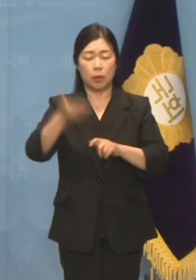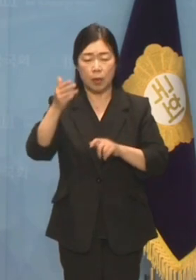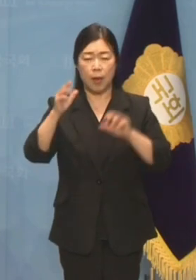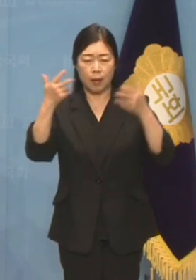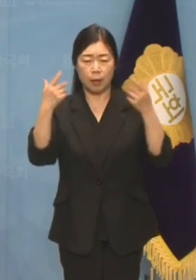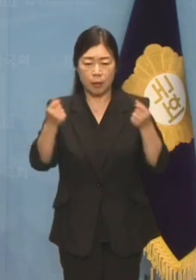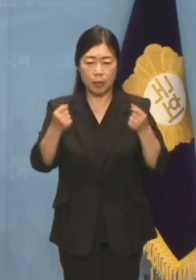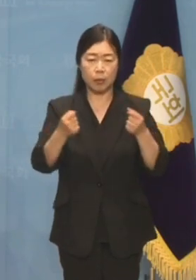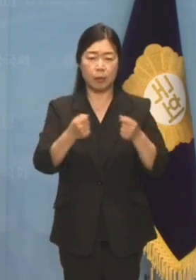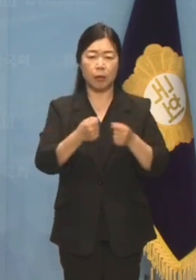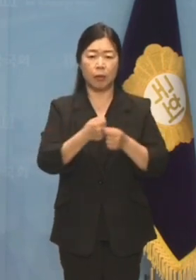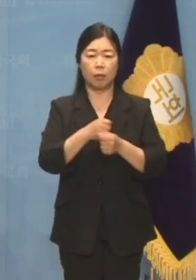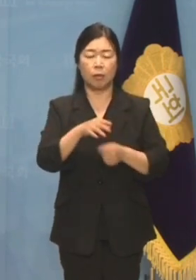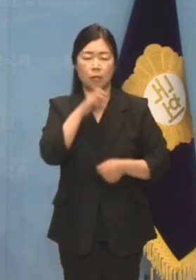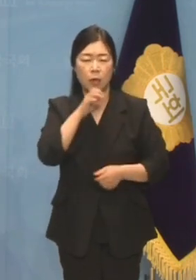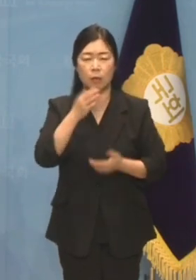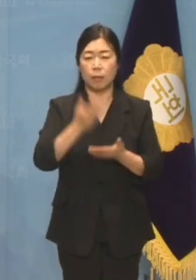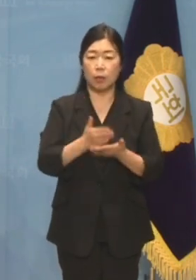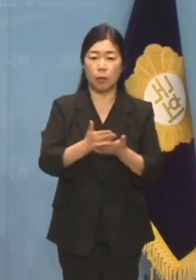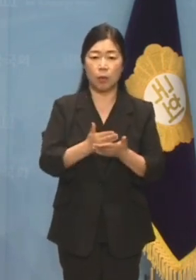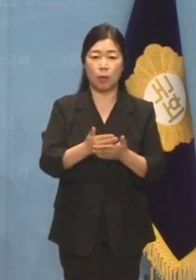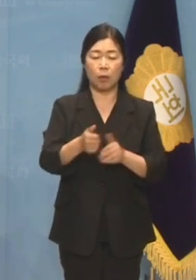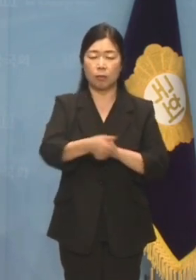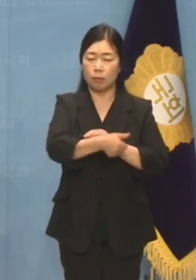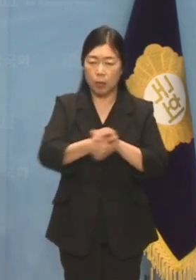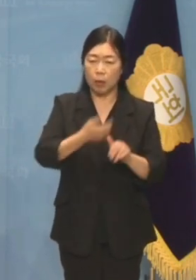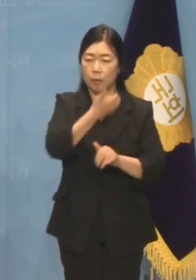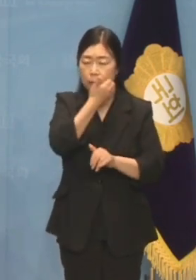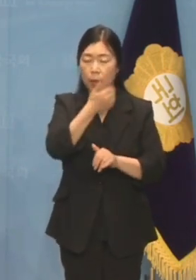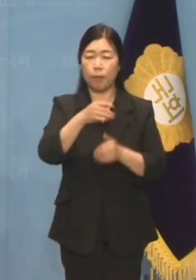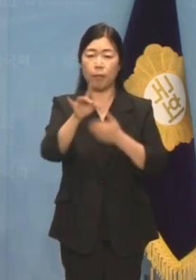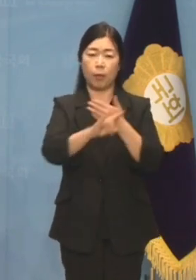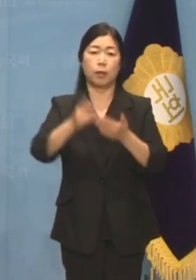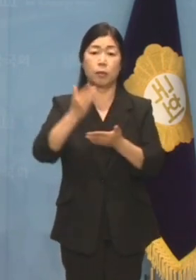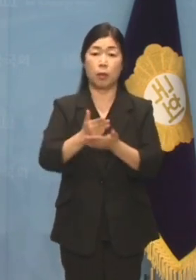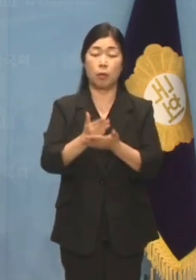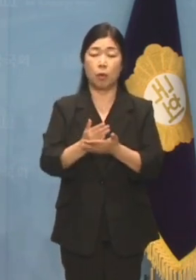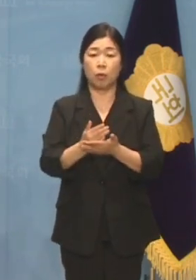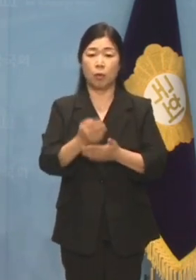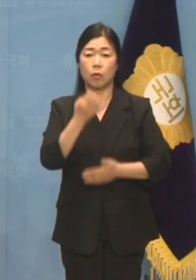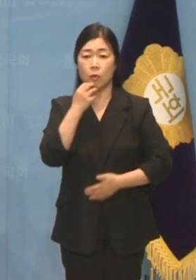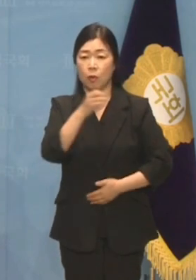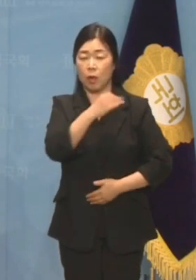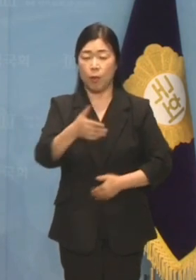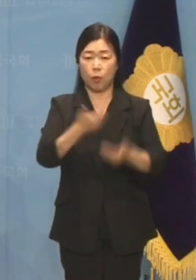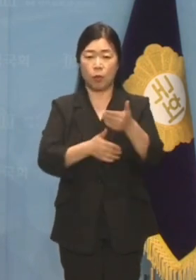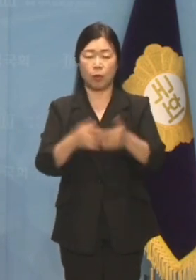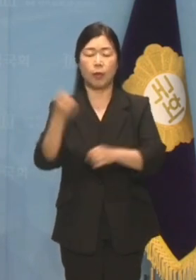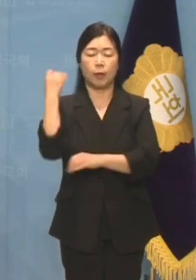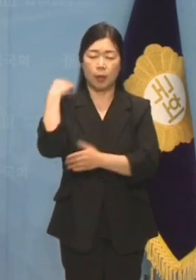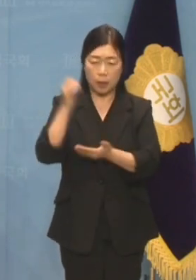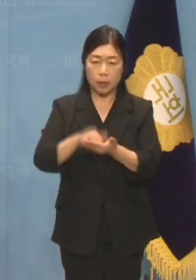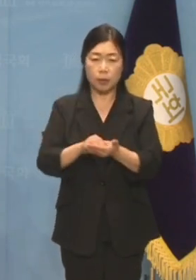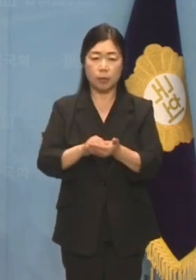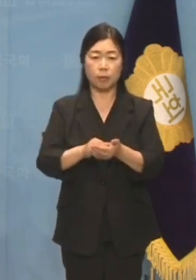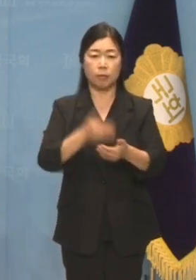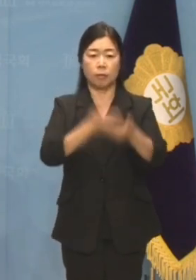투정과 비겁한 변명은 그만두고 서울 양평고속도로를 원안대로 추진해야 합니다.